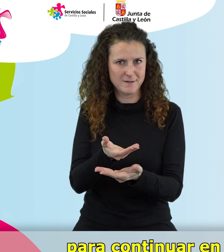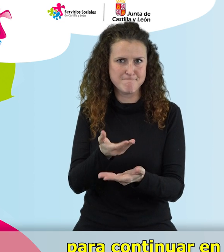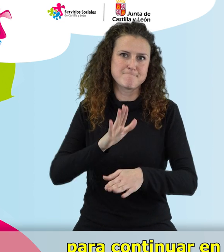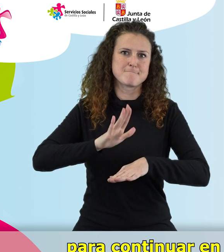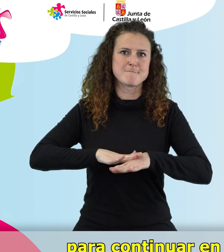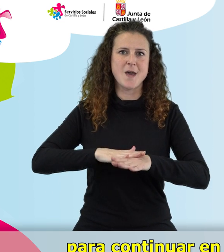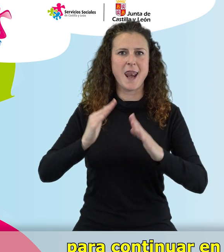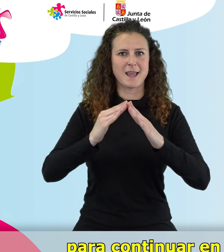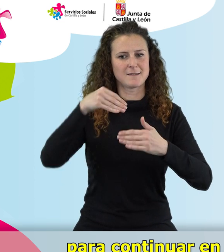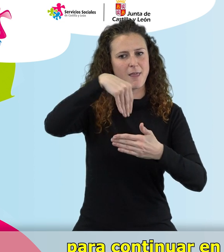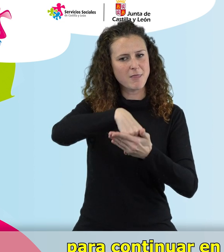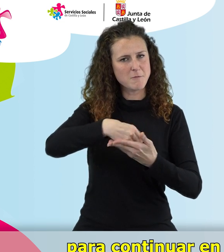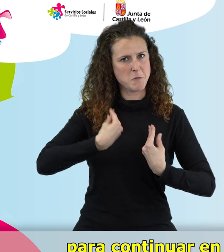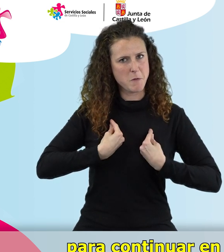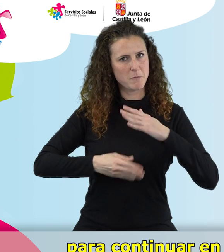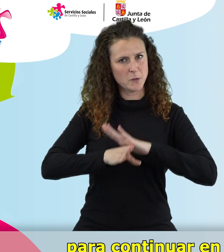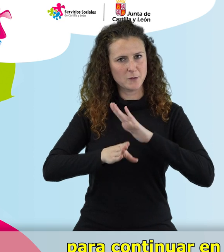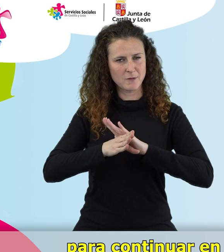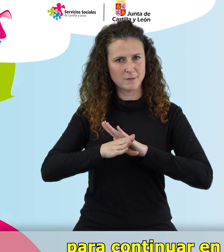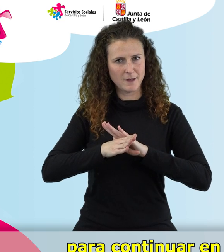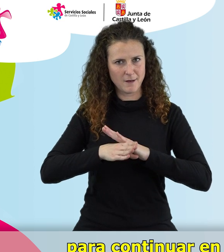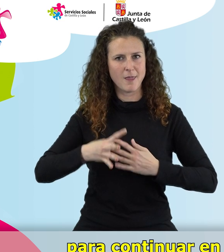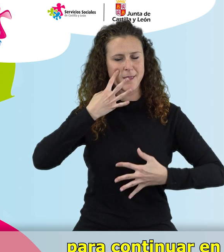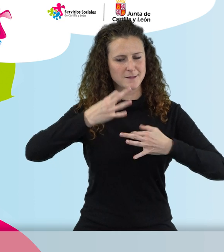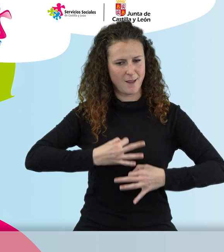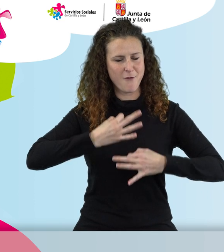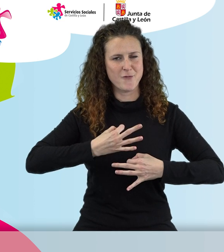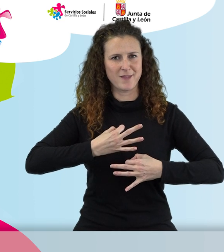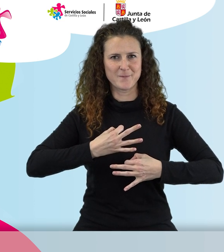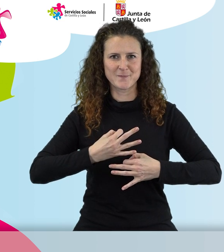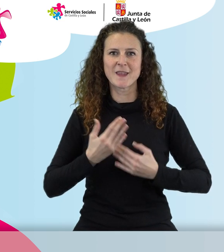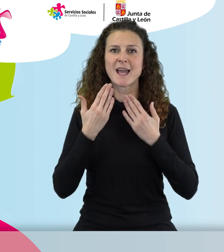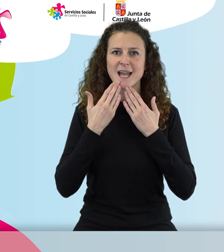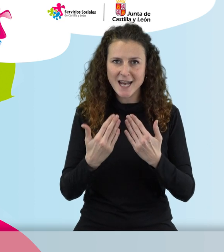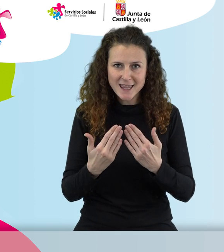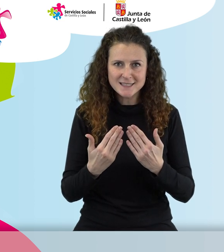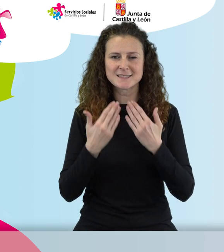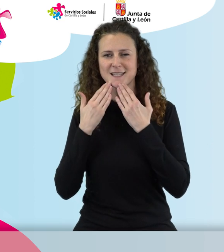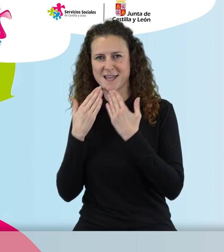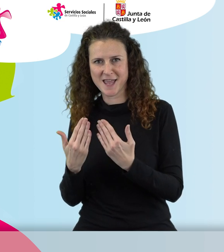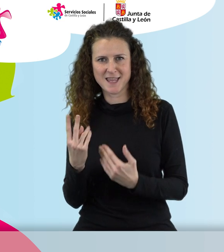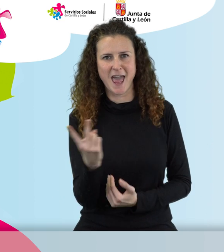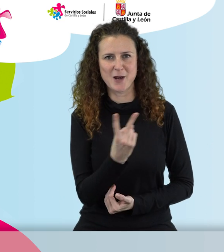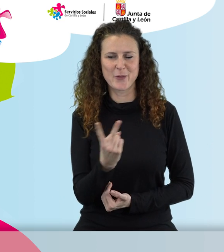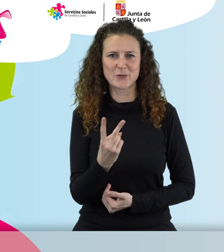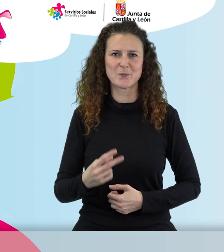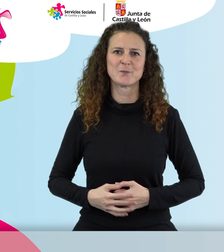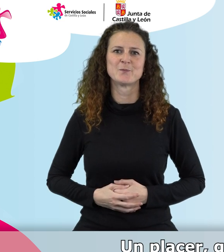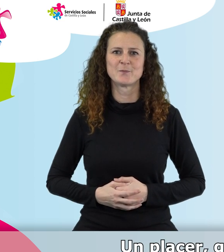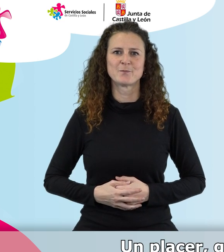continuar en su domicilio, con garantías de seguridad. Gracias, muchas gracias a los dos.